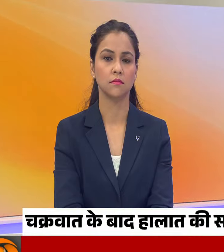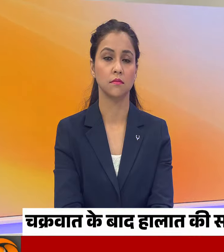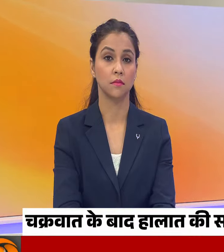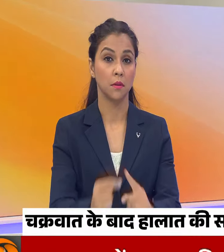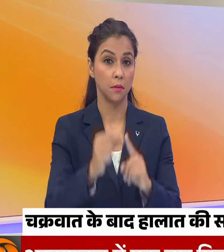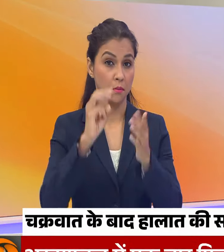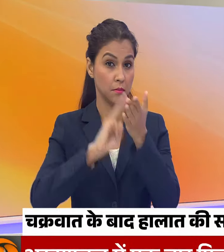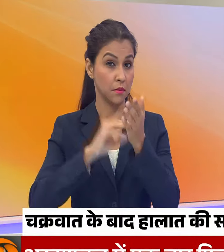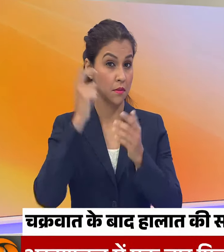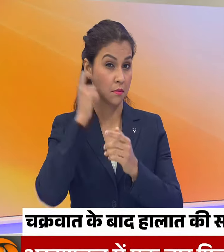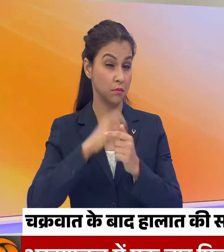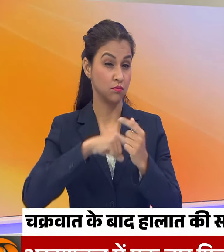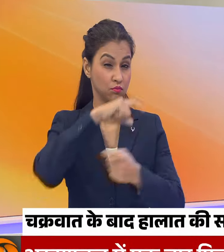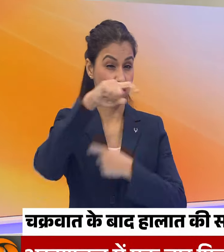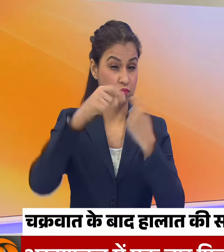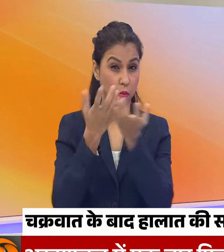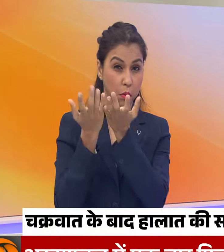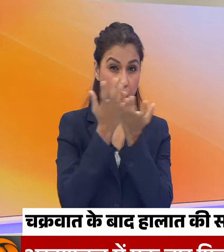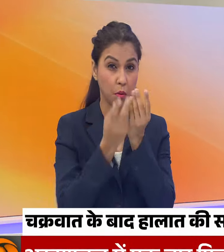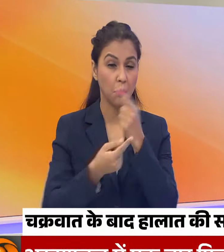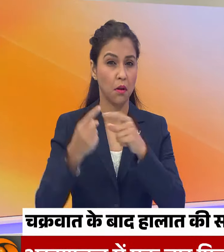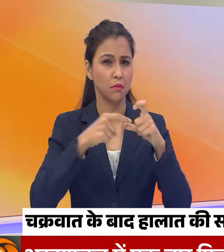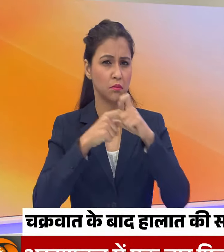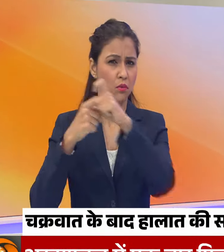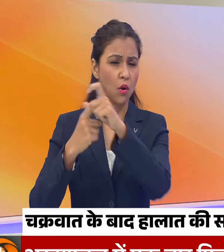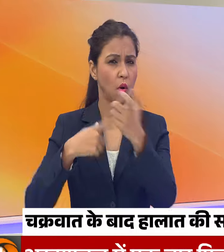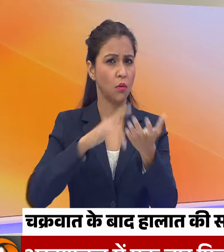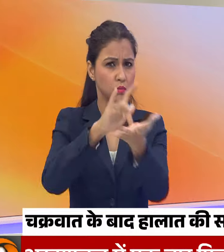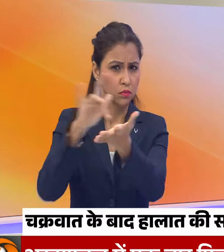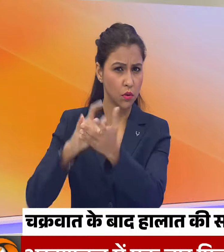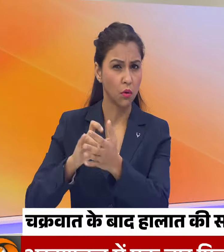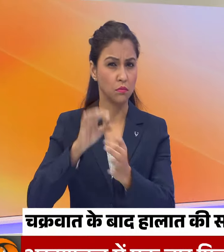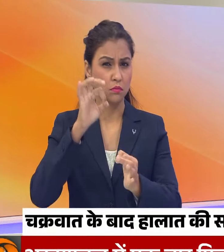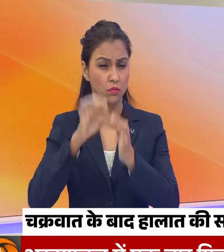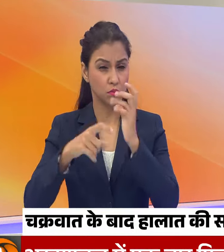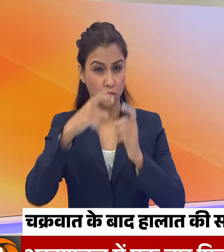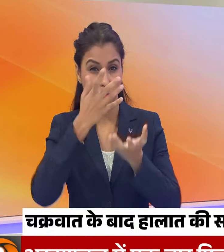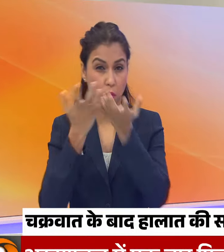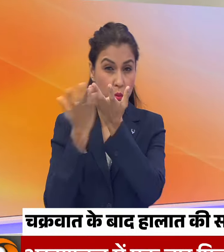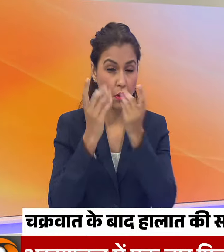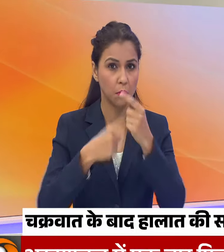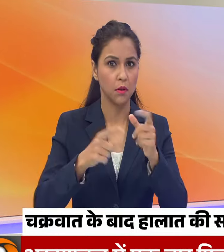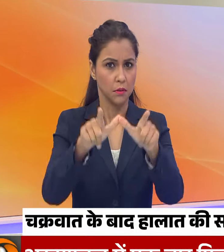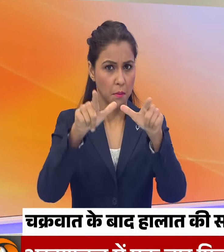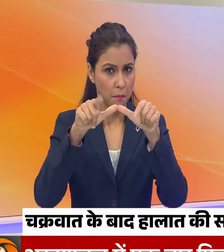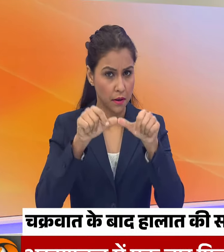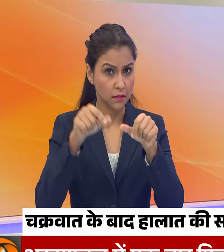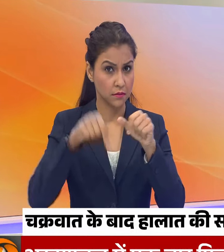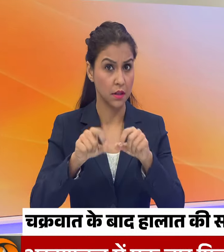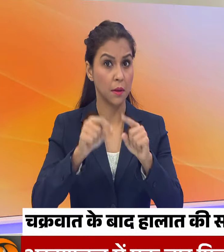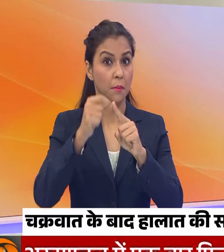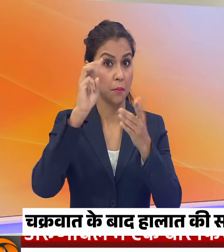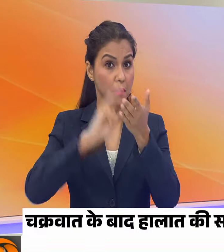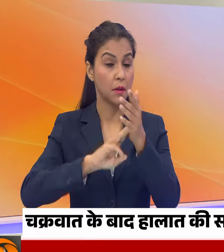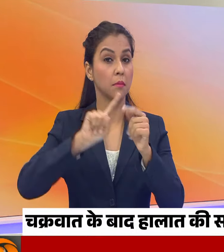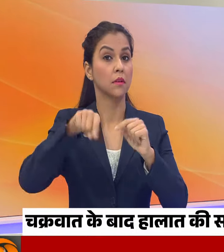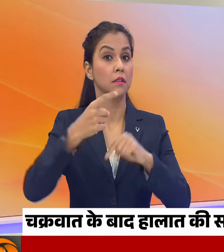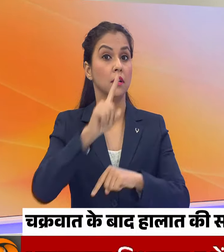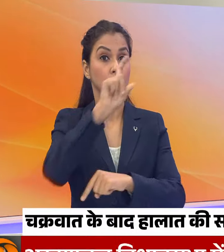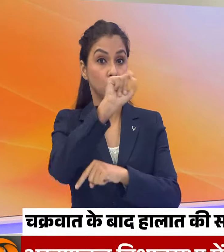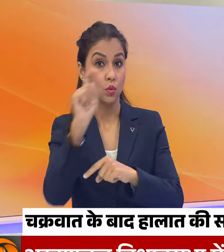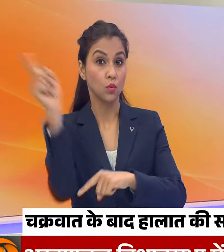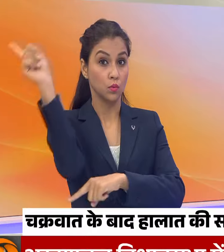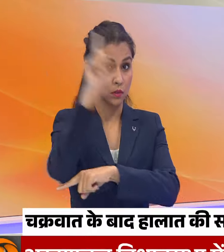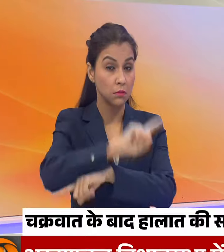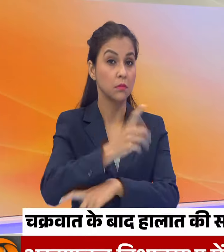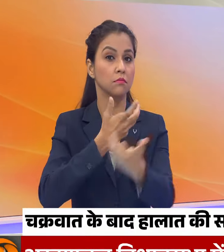प्रधान मंत्री ने चक्रवाद के बाद पुर्वोतर राजियों के हालात और हेट वेव पर की समिक्षा बैठक पीए माज अपने अगले सौ दिन के एजेंटे पर